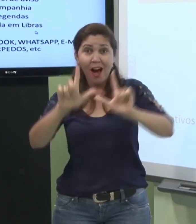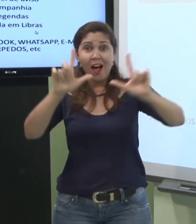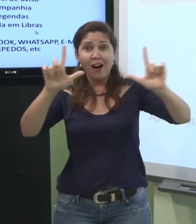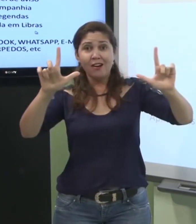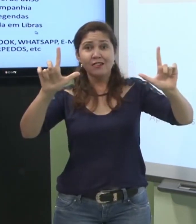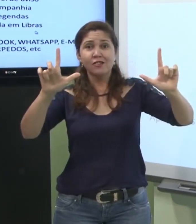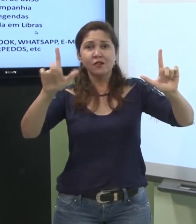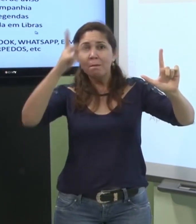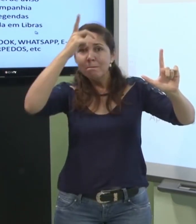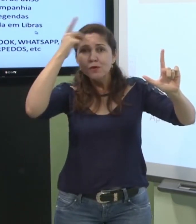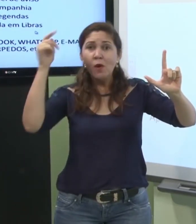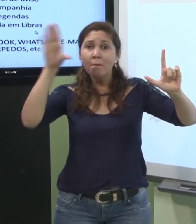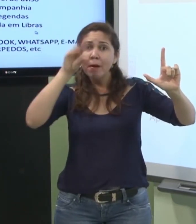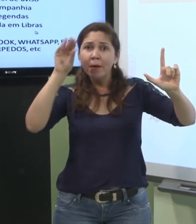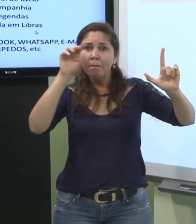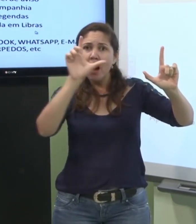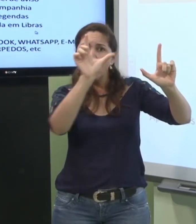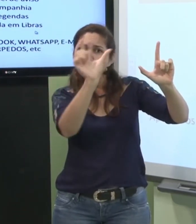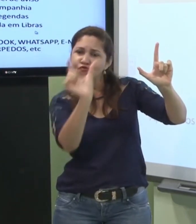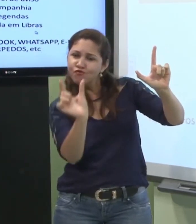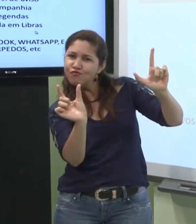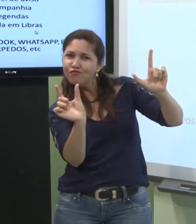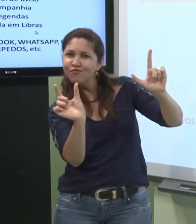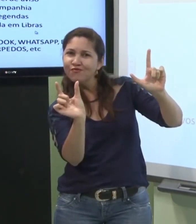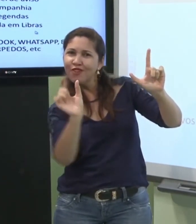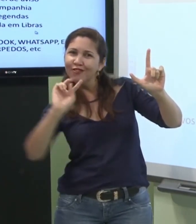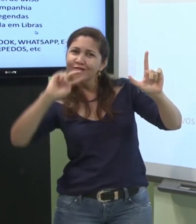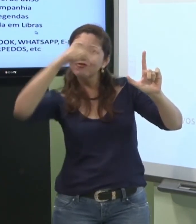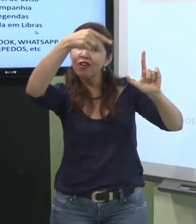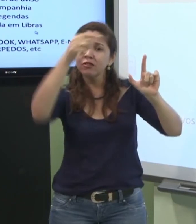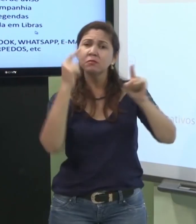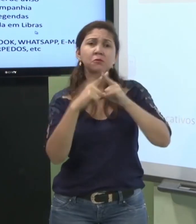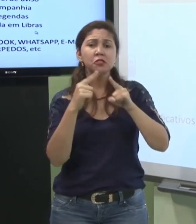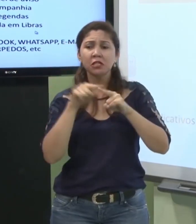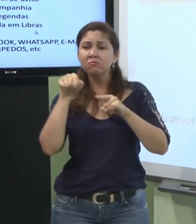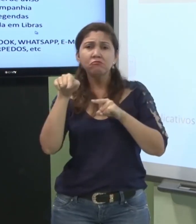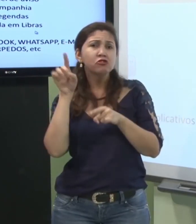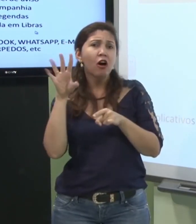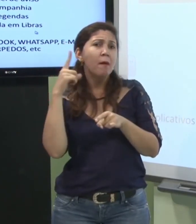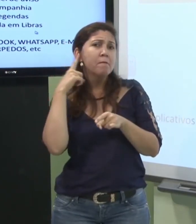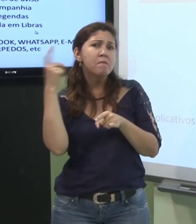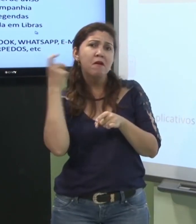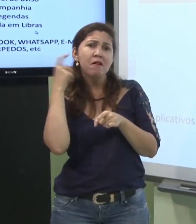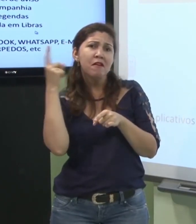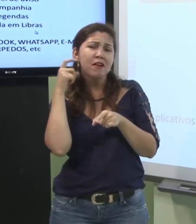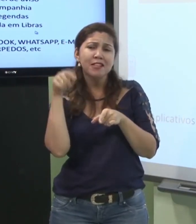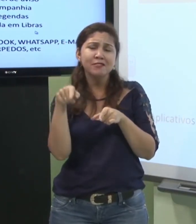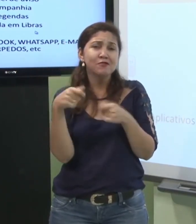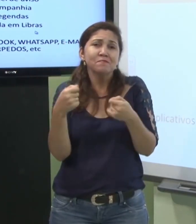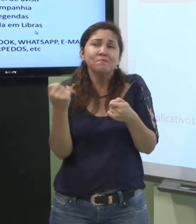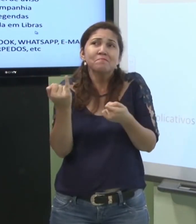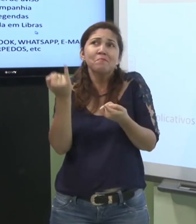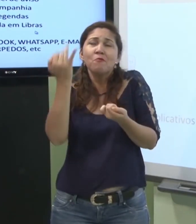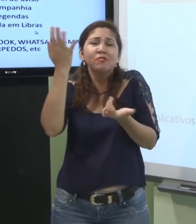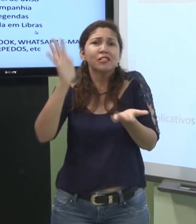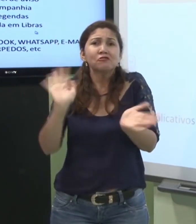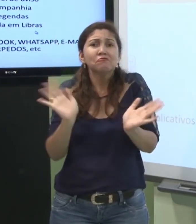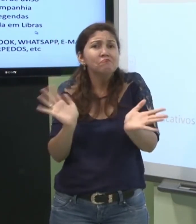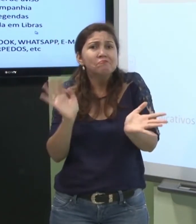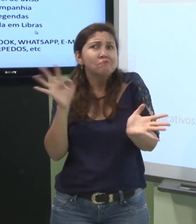o surdo, o áudio ali não é importante, porque ele não tem uma percepção auditiva. Para quem tem a percepção auditiva, é importante para ele, mas